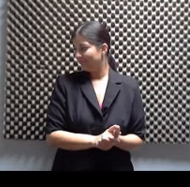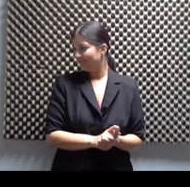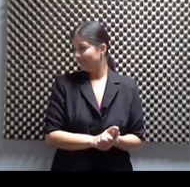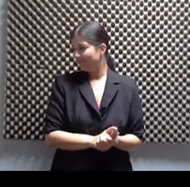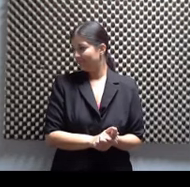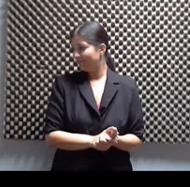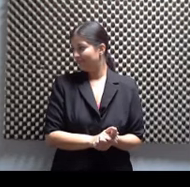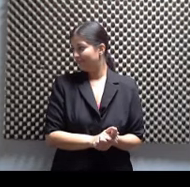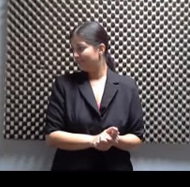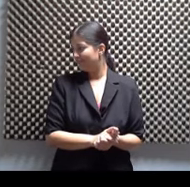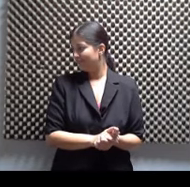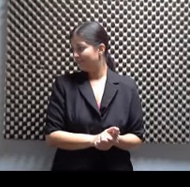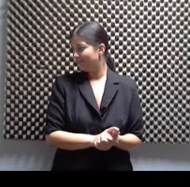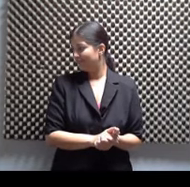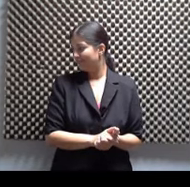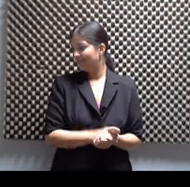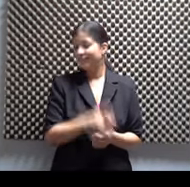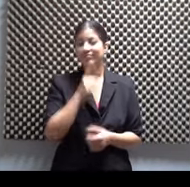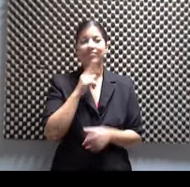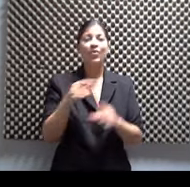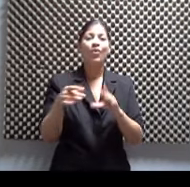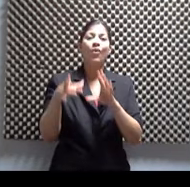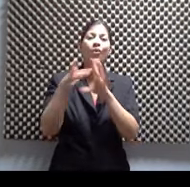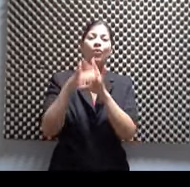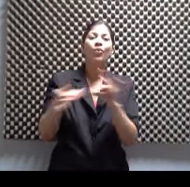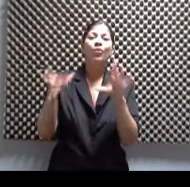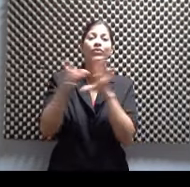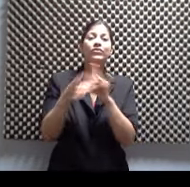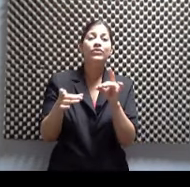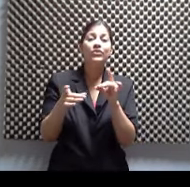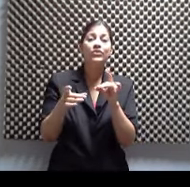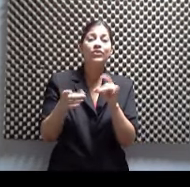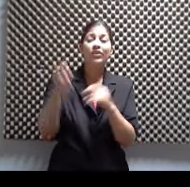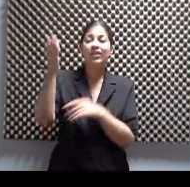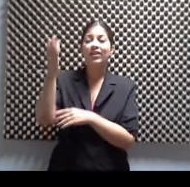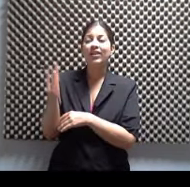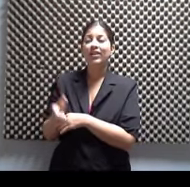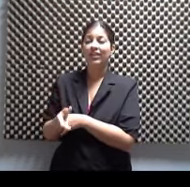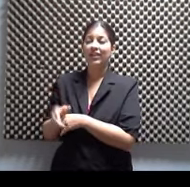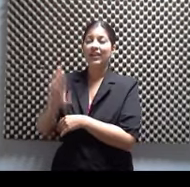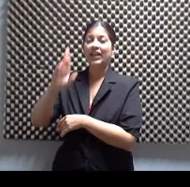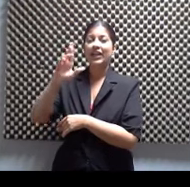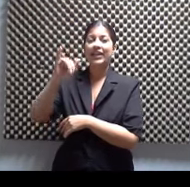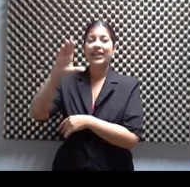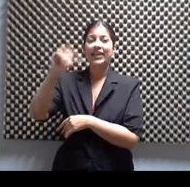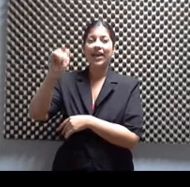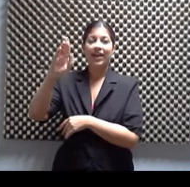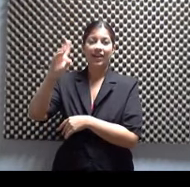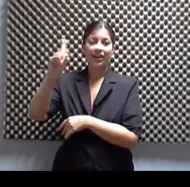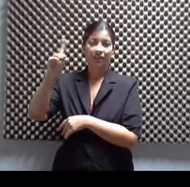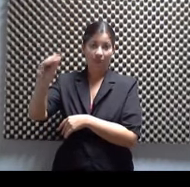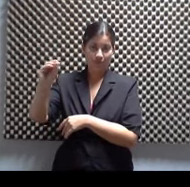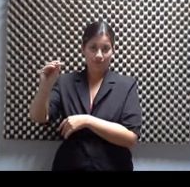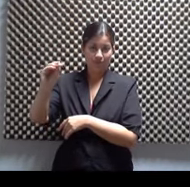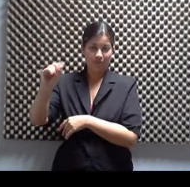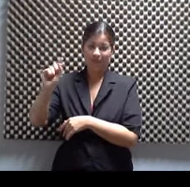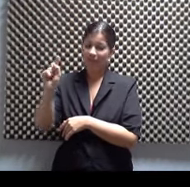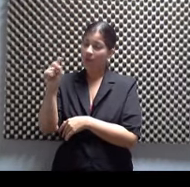un cuento de... De Don Ricardo. Es la única, vamos a decir, la única versión teatral